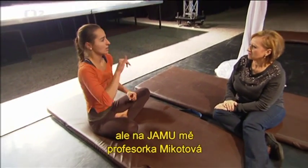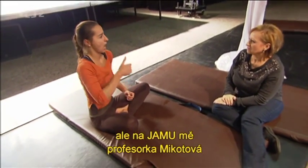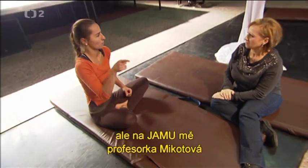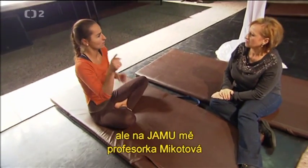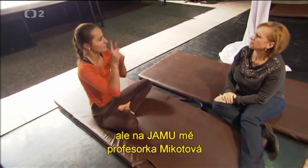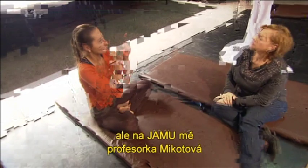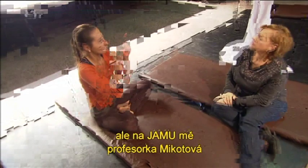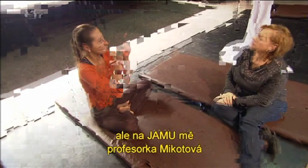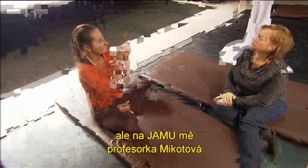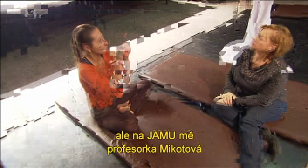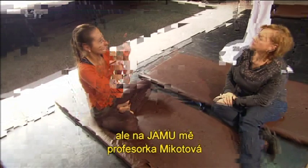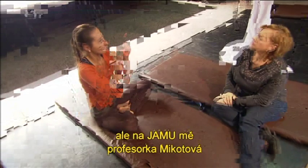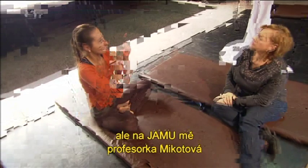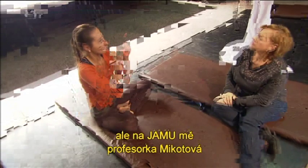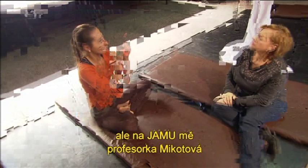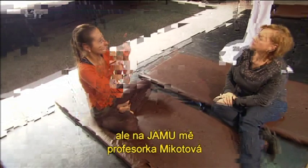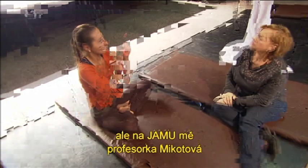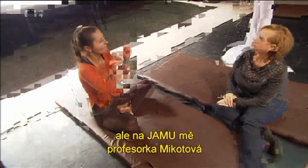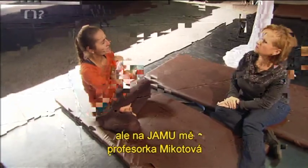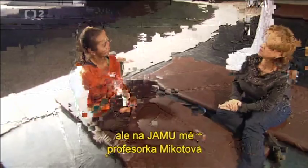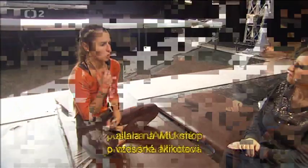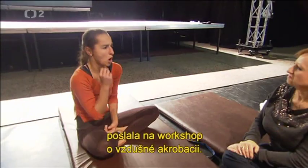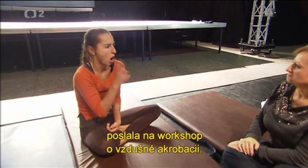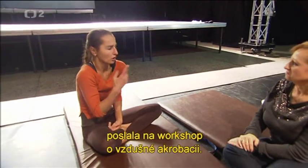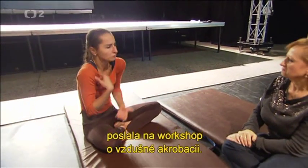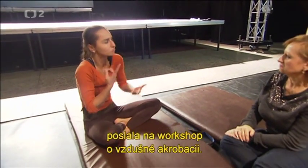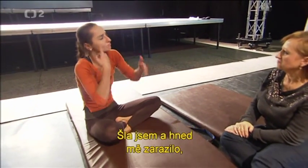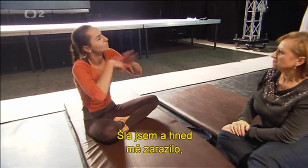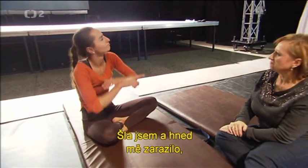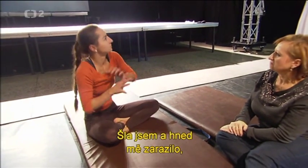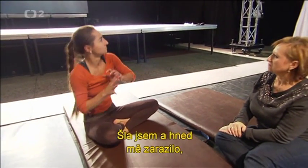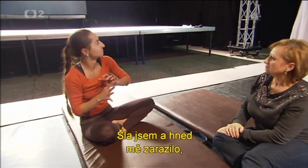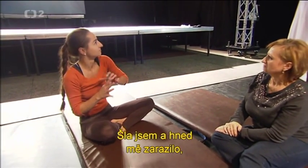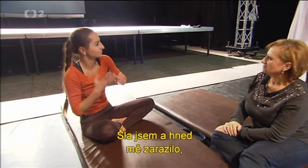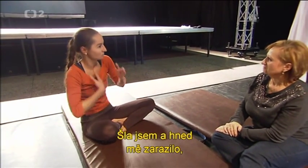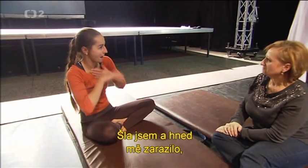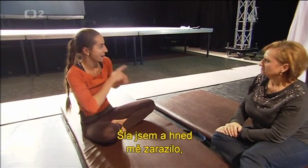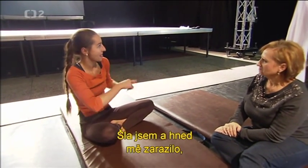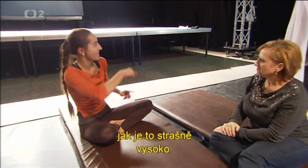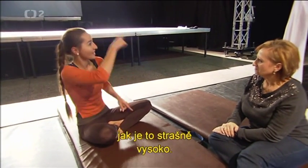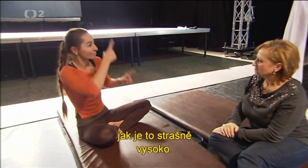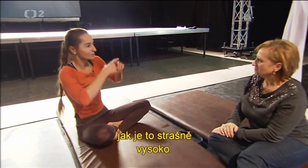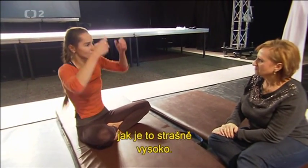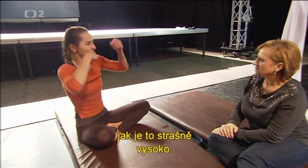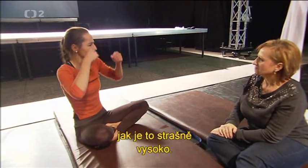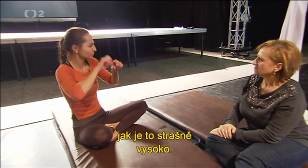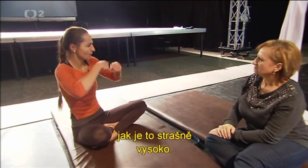Mikotová o vzdušné akrobací. Šla jsem a hned mě zarazilo, jak je to strašně vysoko.